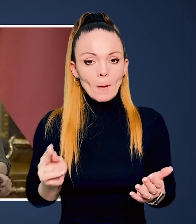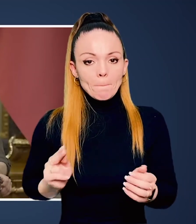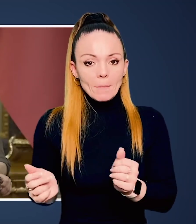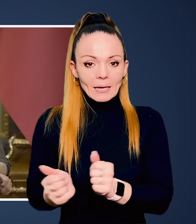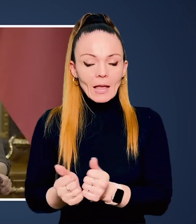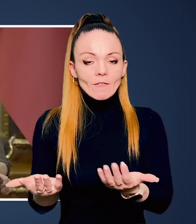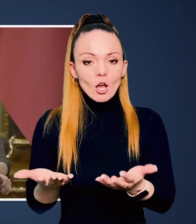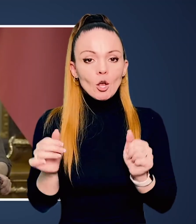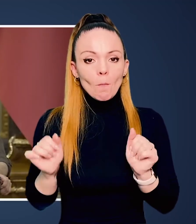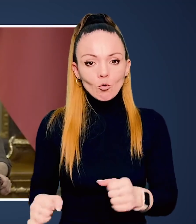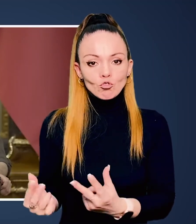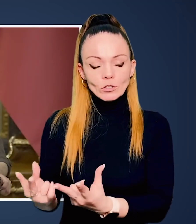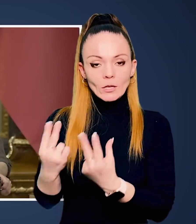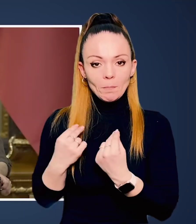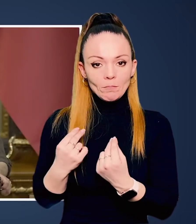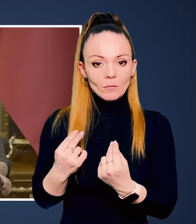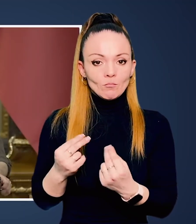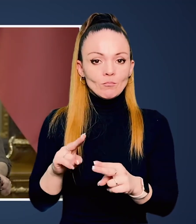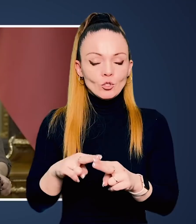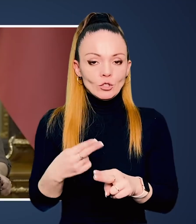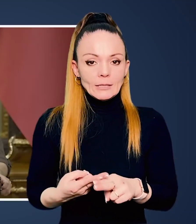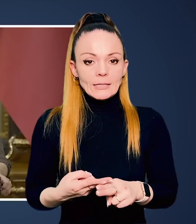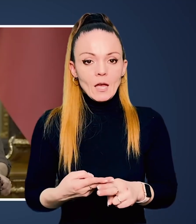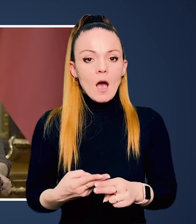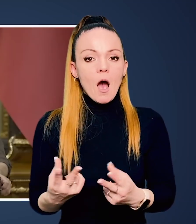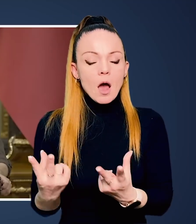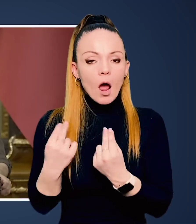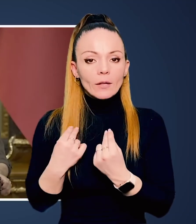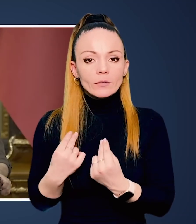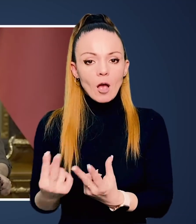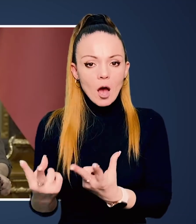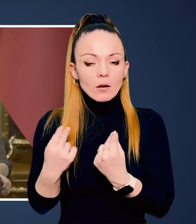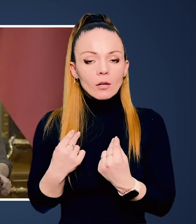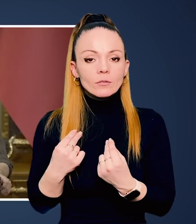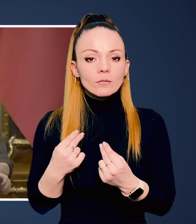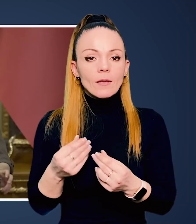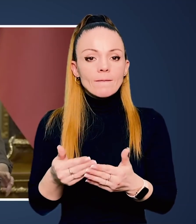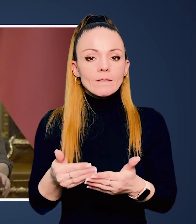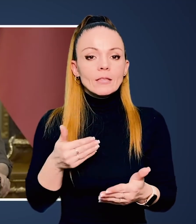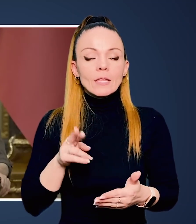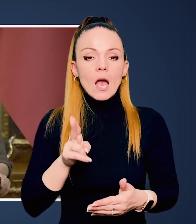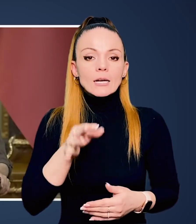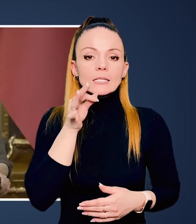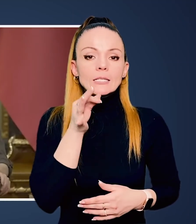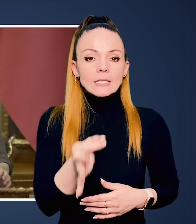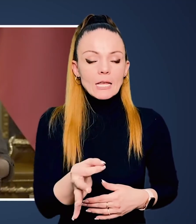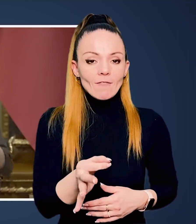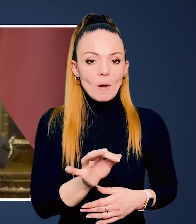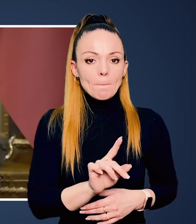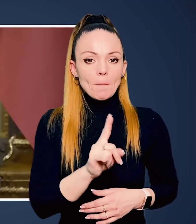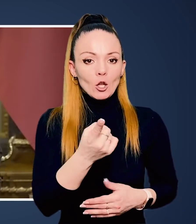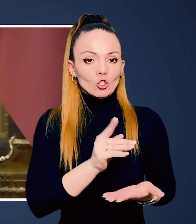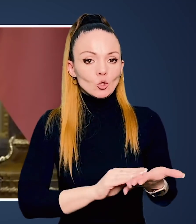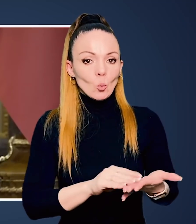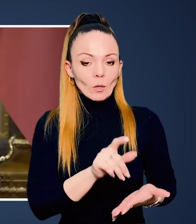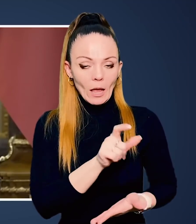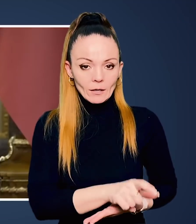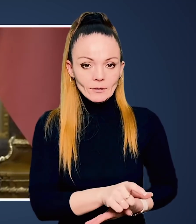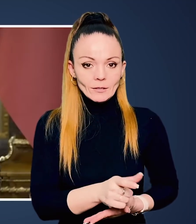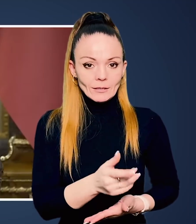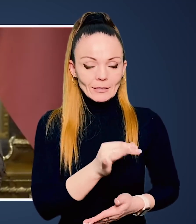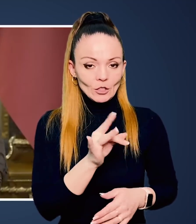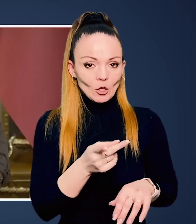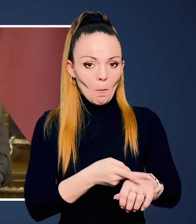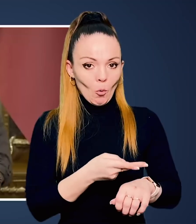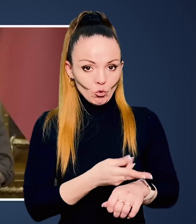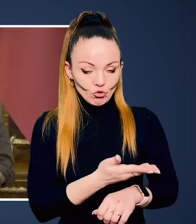держав, держав-партнерів, які можуть забезпечити нам саме ці гарантії. Гарантії від, як